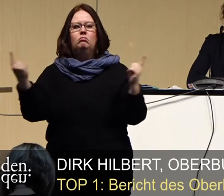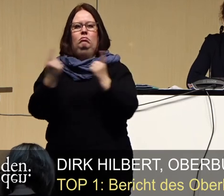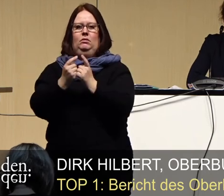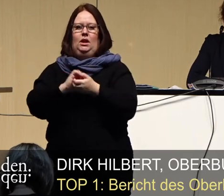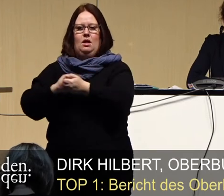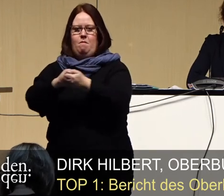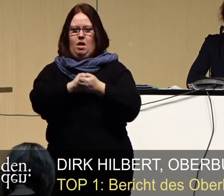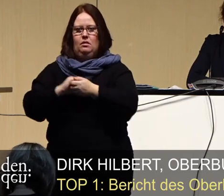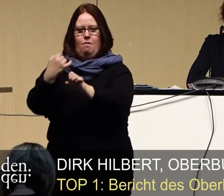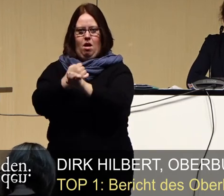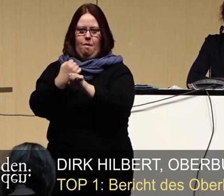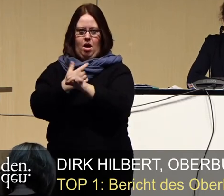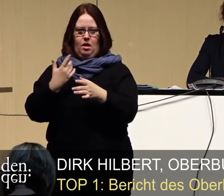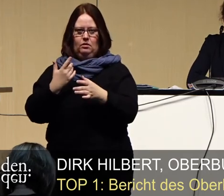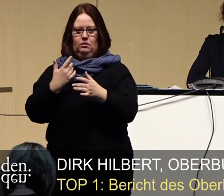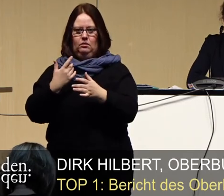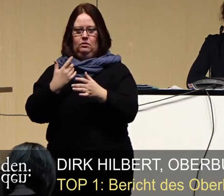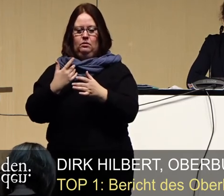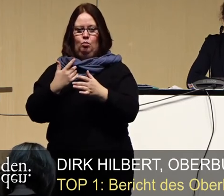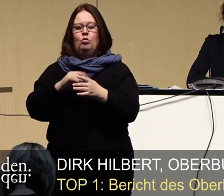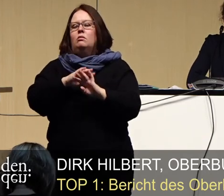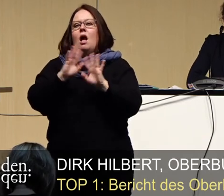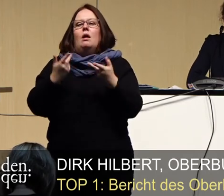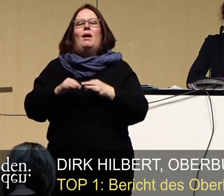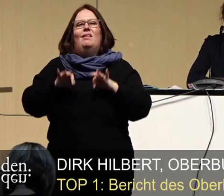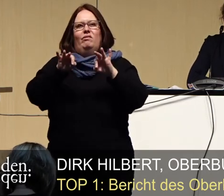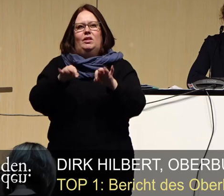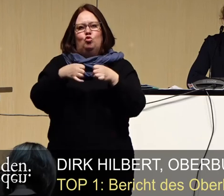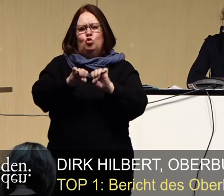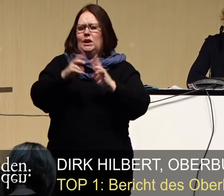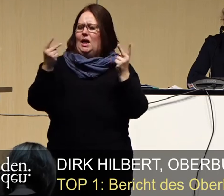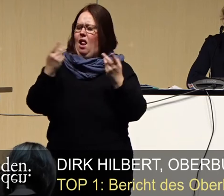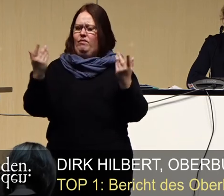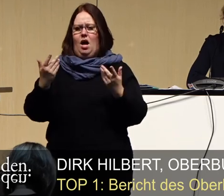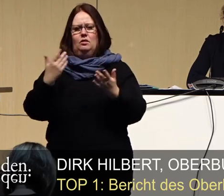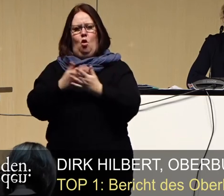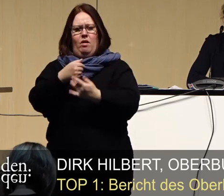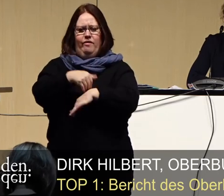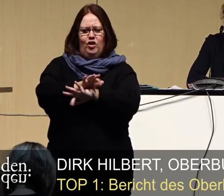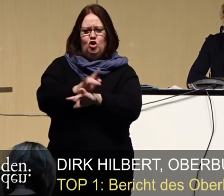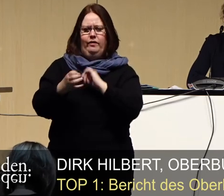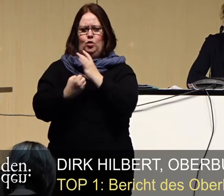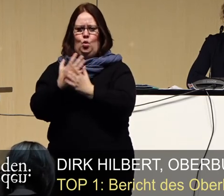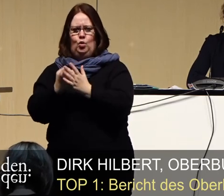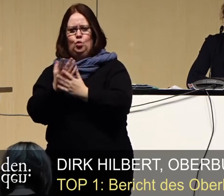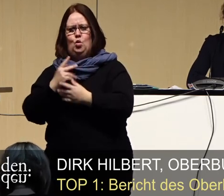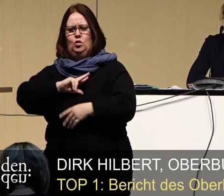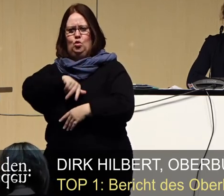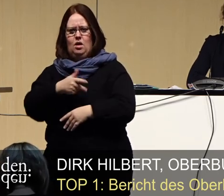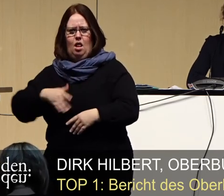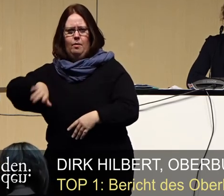Nicht nur den Infektionsschutz, sondern alle Themen, egal ob in der Wirtschaft, der Kultur, dem